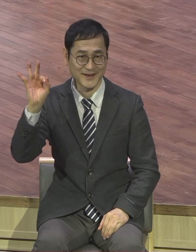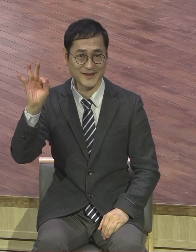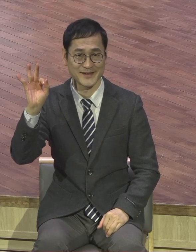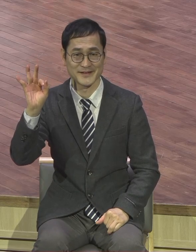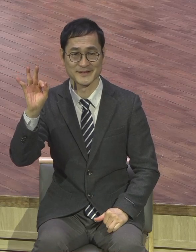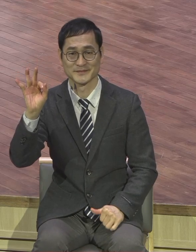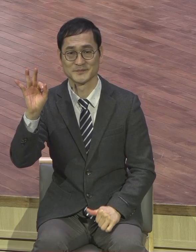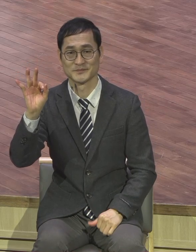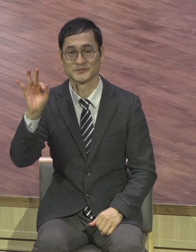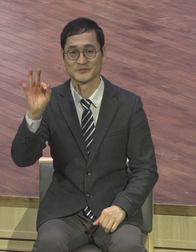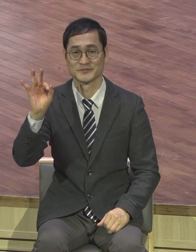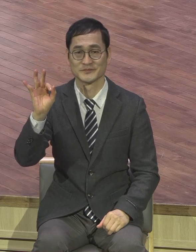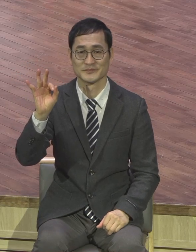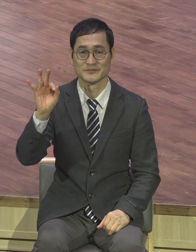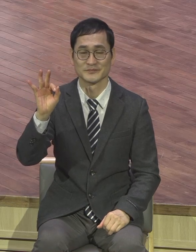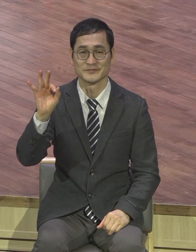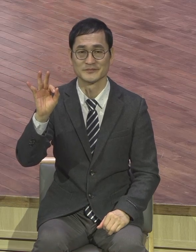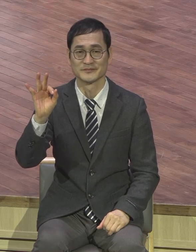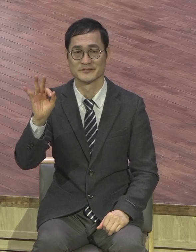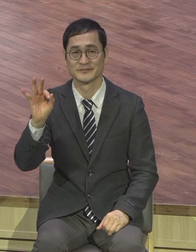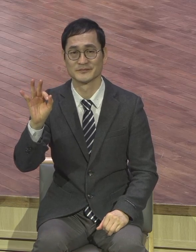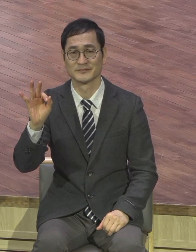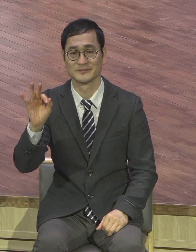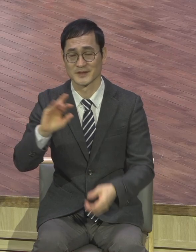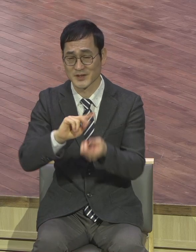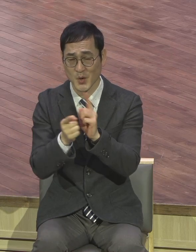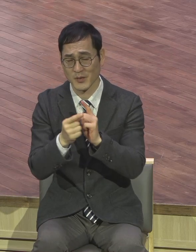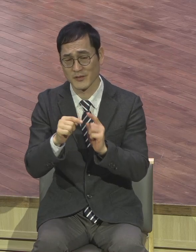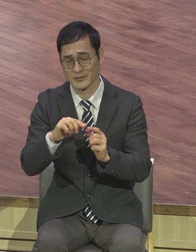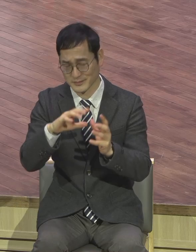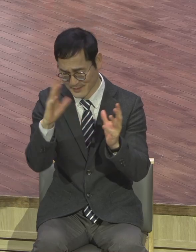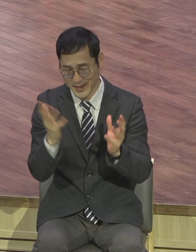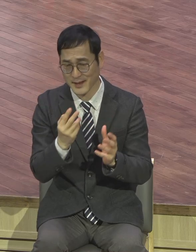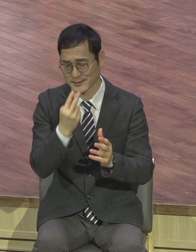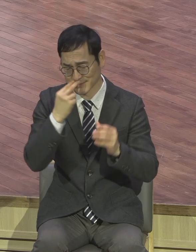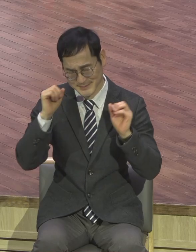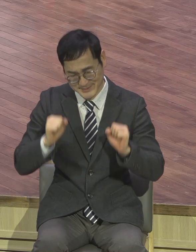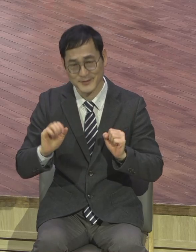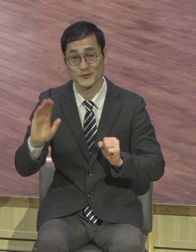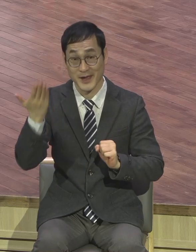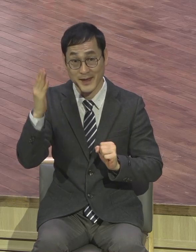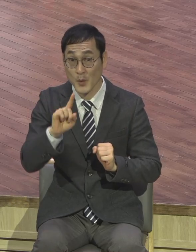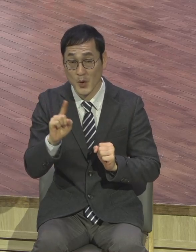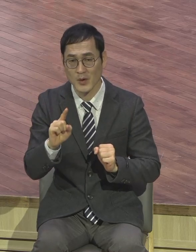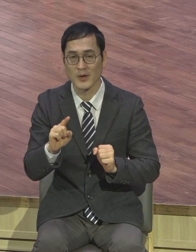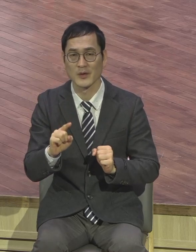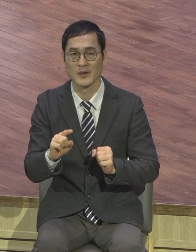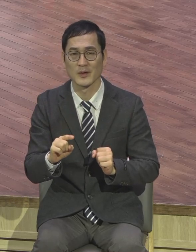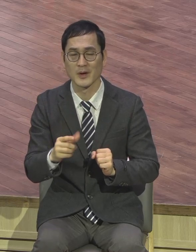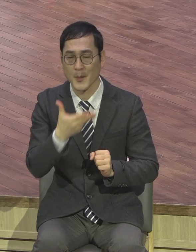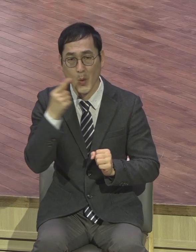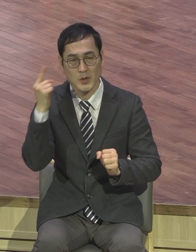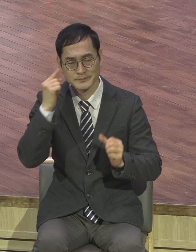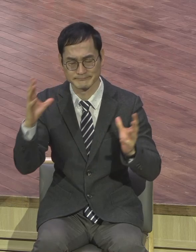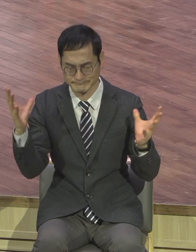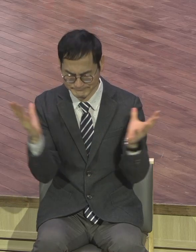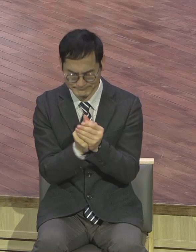우리 서로 다 살아나는 겁니다. 그게 완전 보금 체질. 아멘. 코로나19를 비롯해서